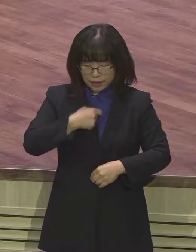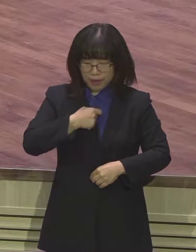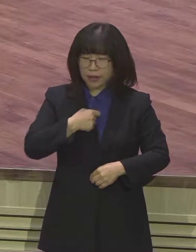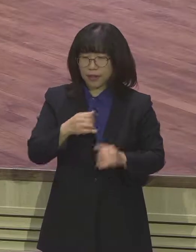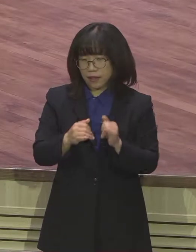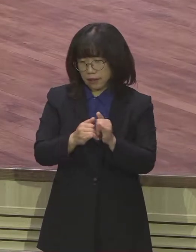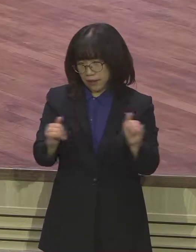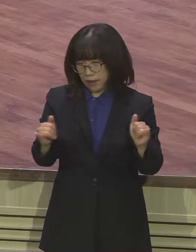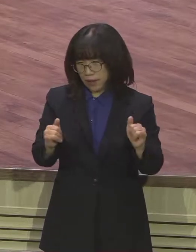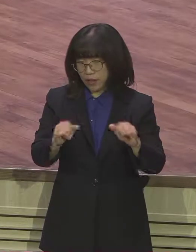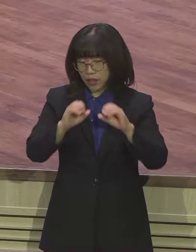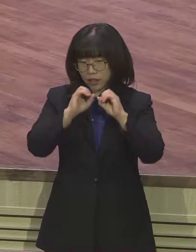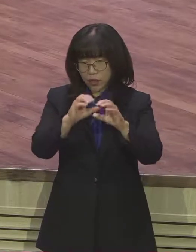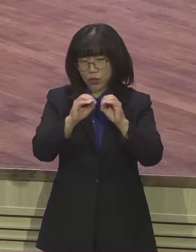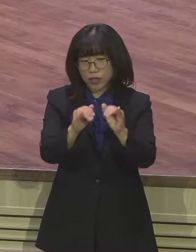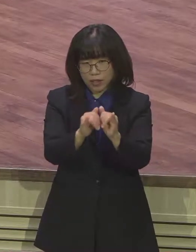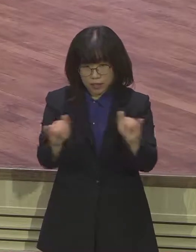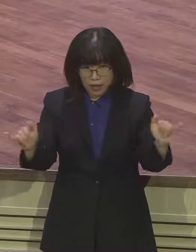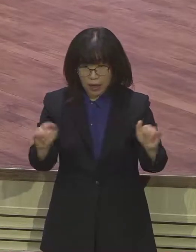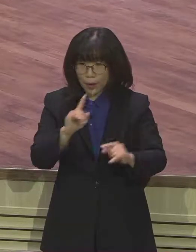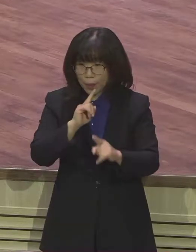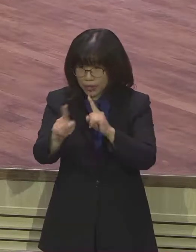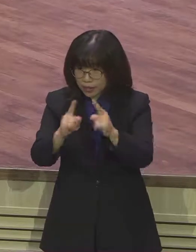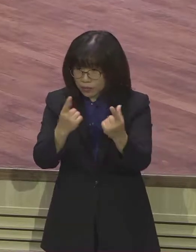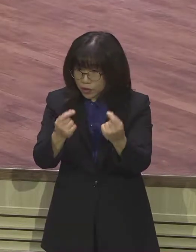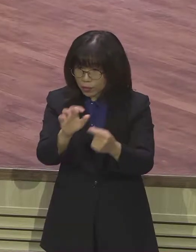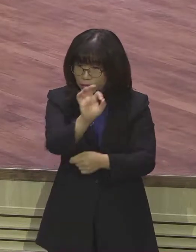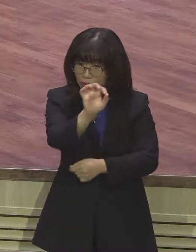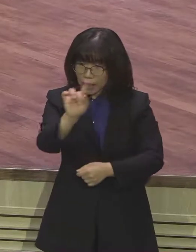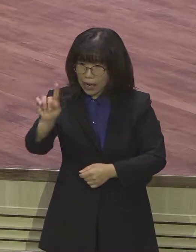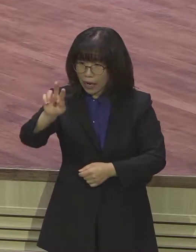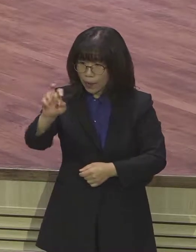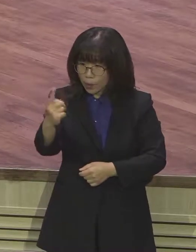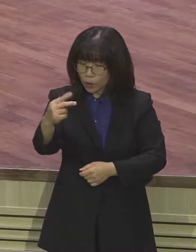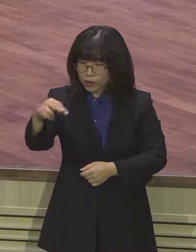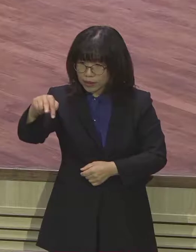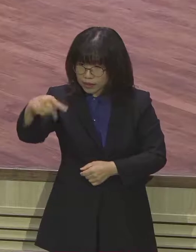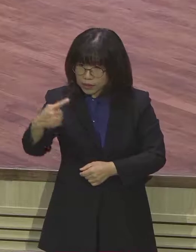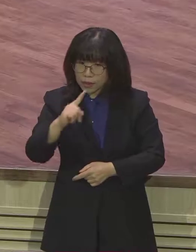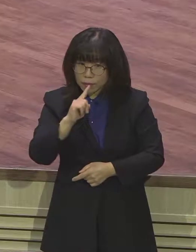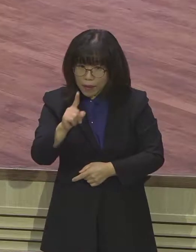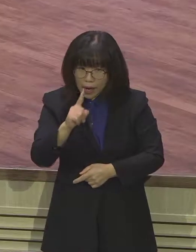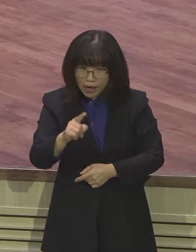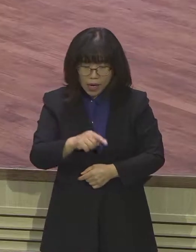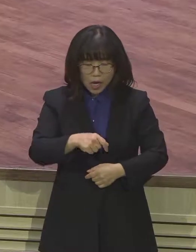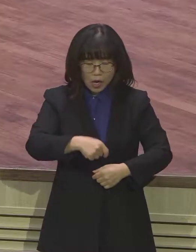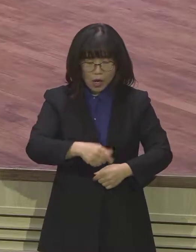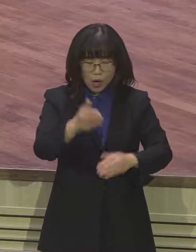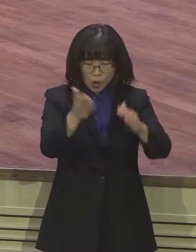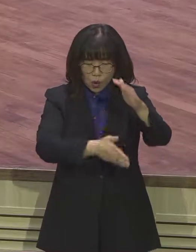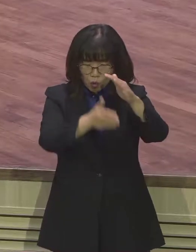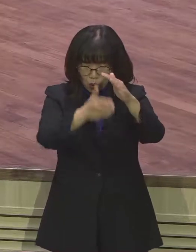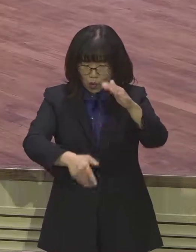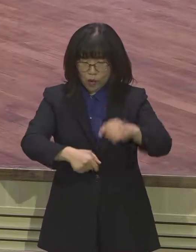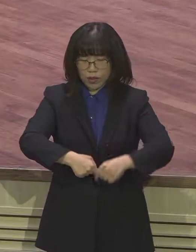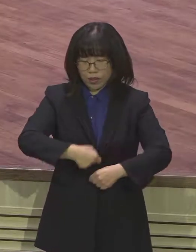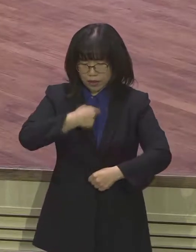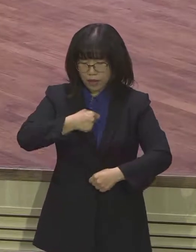하수같이 라는 말씀을 선포했던 것처럼 그의 예언의 핵심은 바로 공의의 하나님에 대해서 말씀을 증거했기